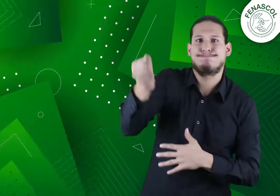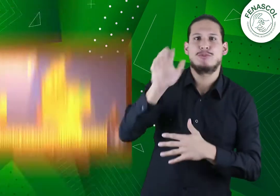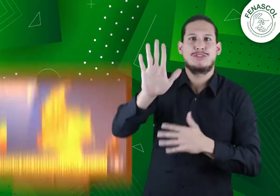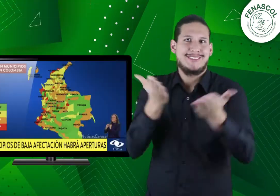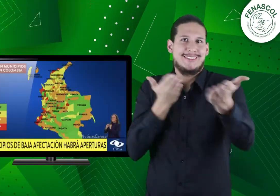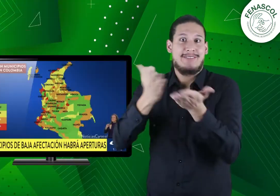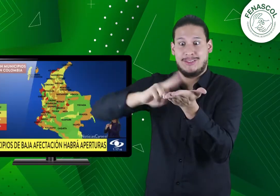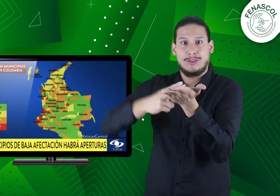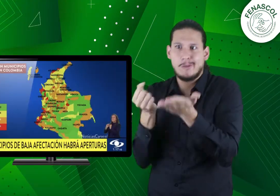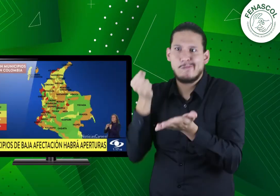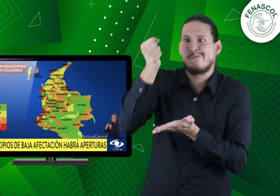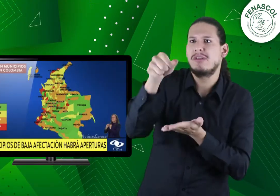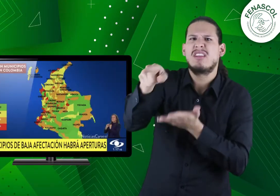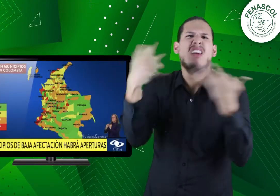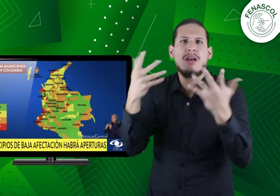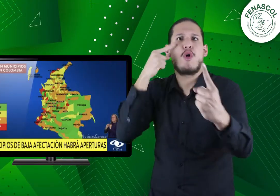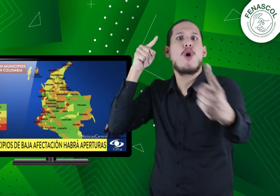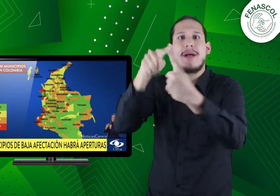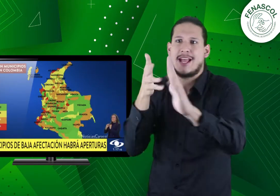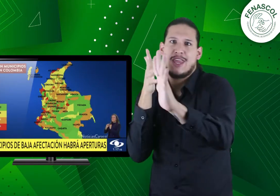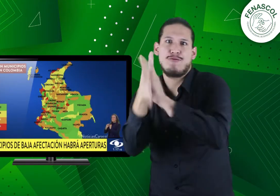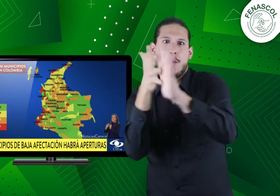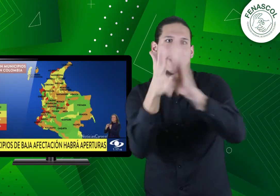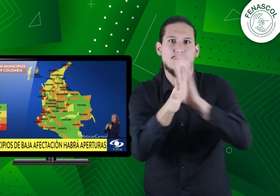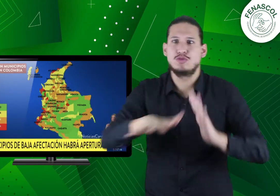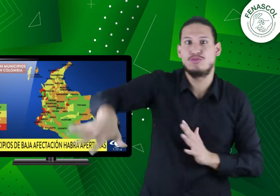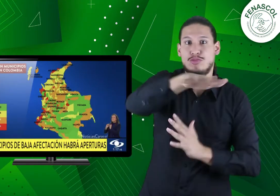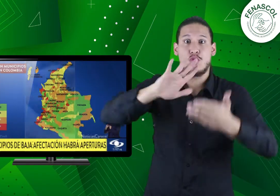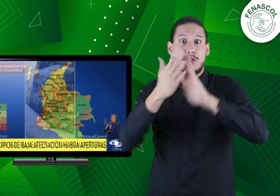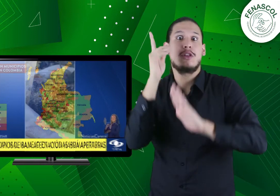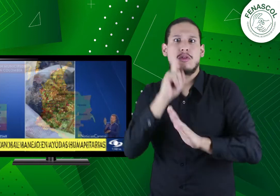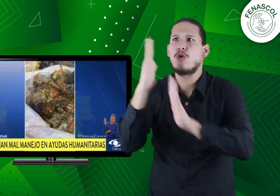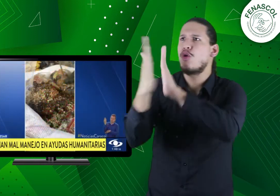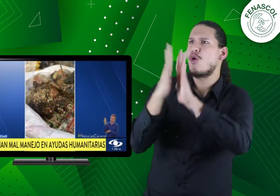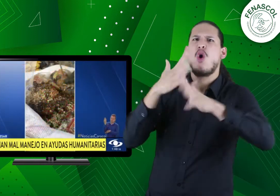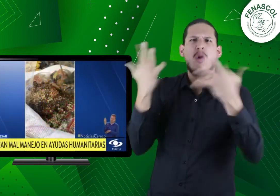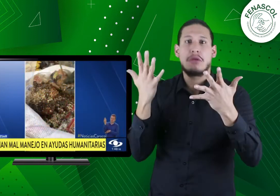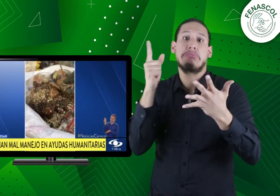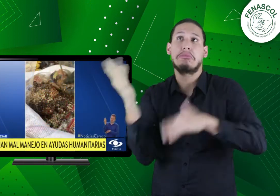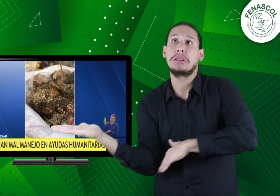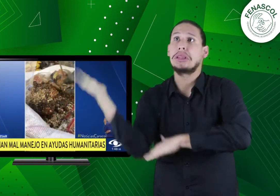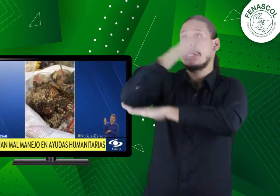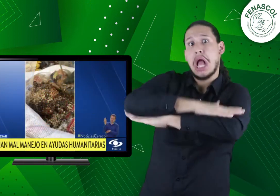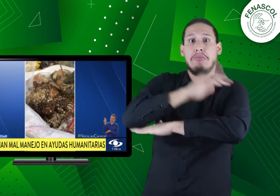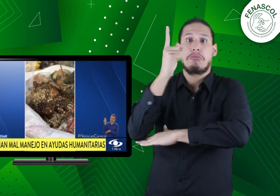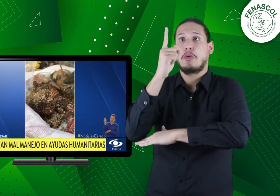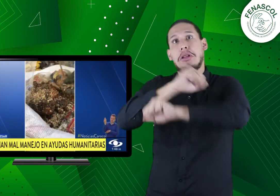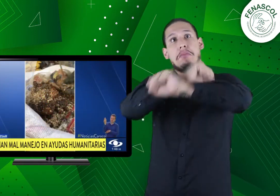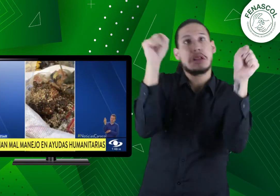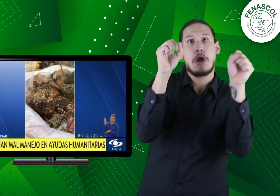el acceso a la información de la población sorda colombiana. Esto deben hacerlo en al menos una